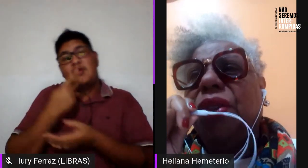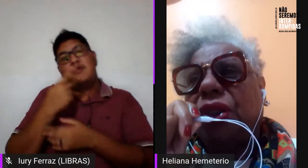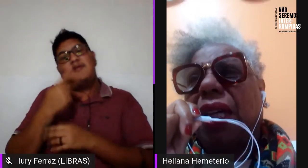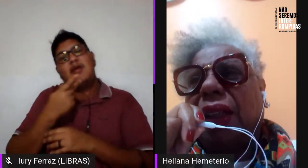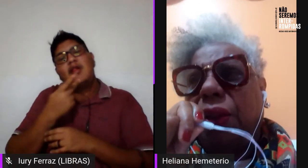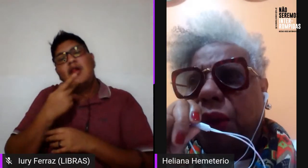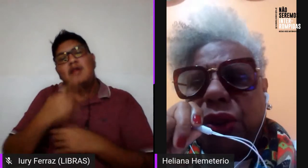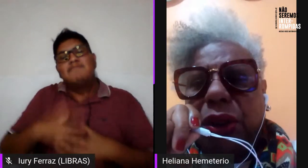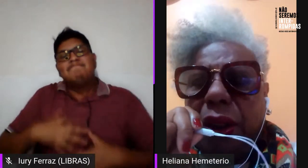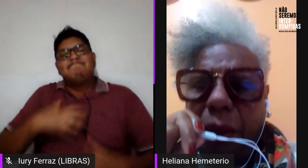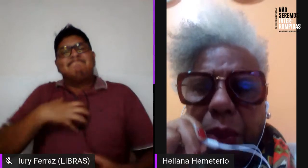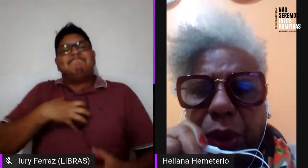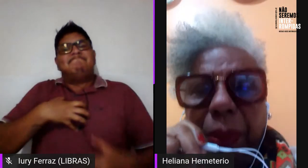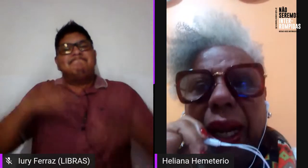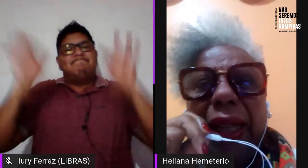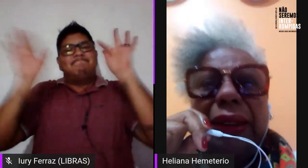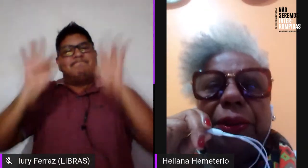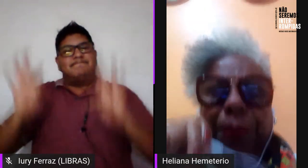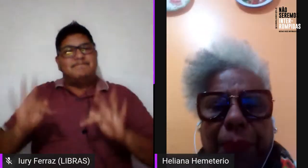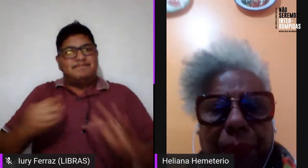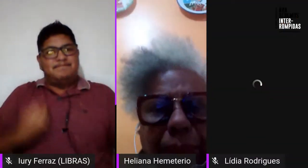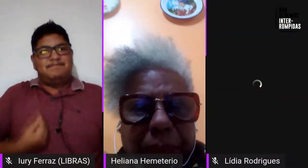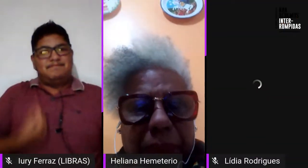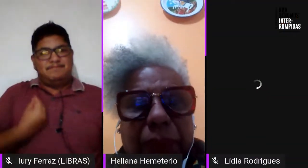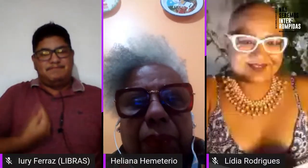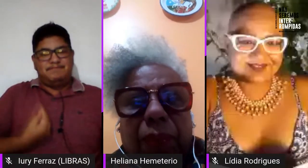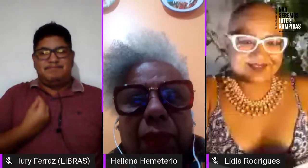feliz de estar aqui hoje. Muito obrigada.